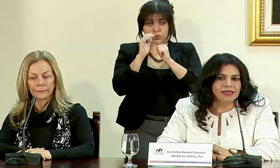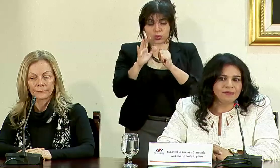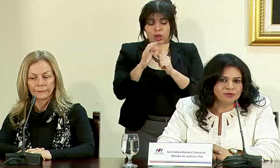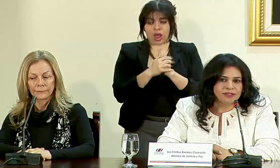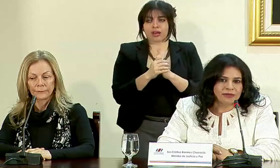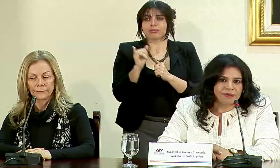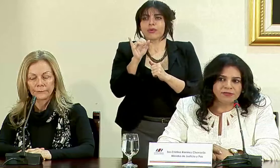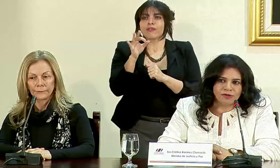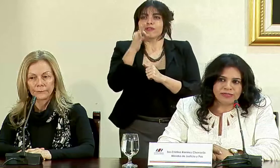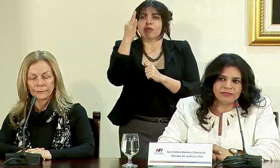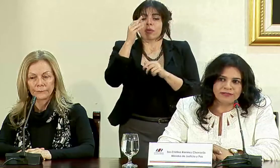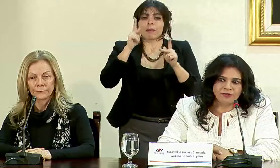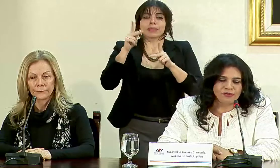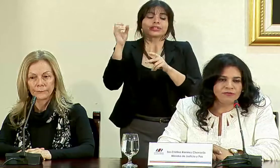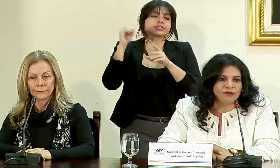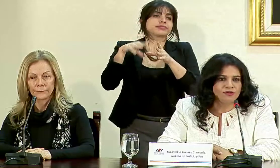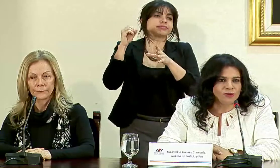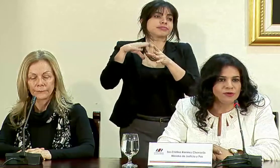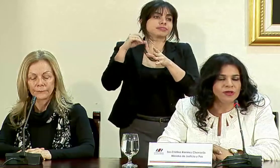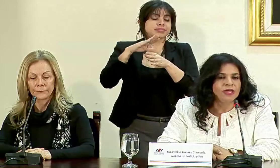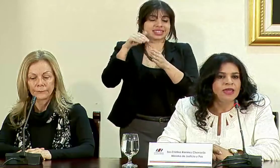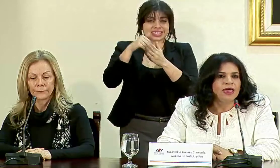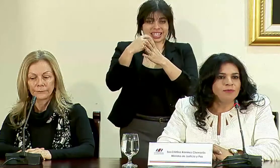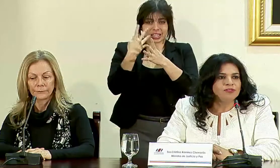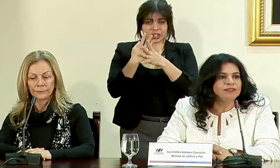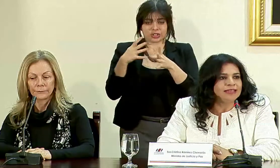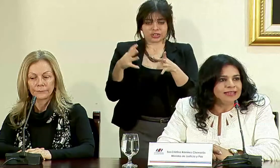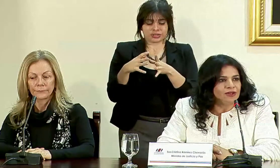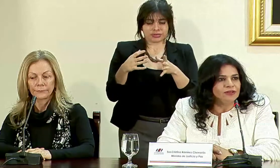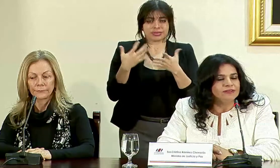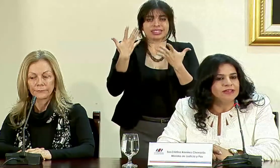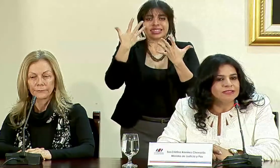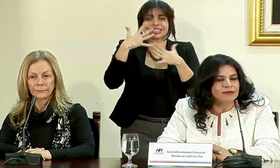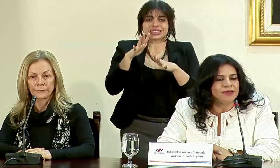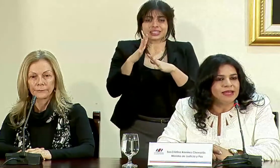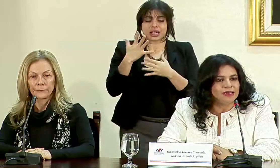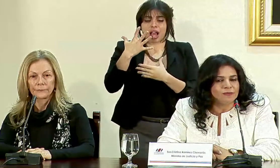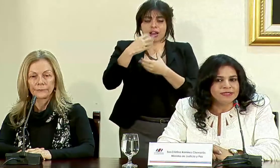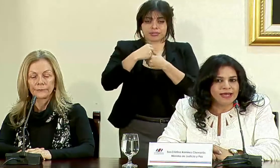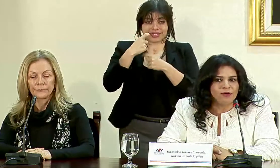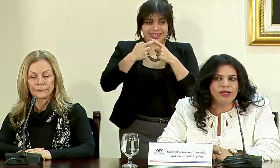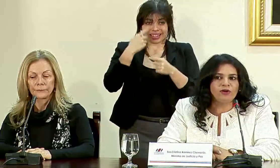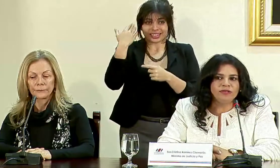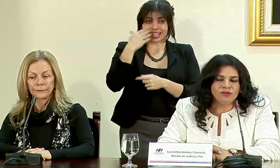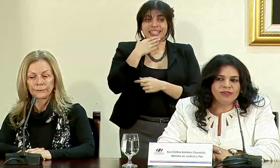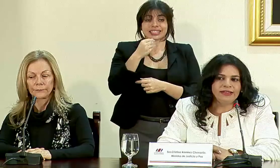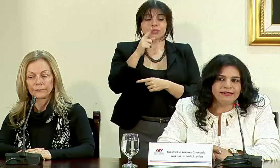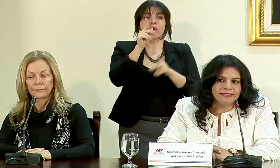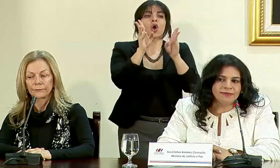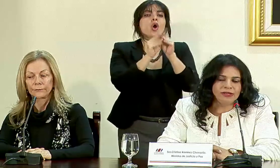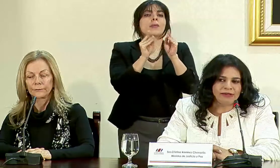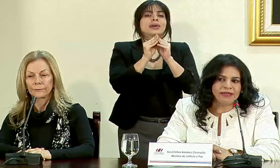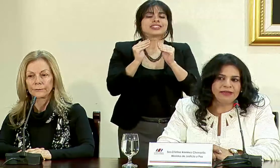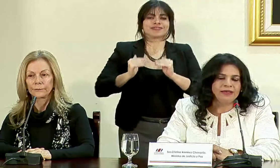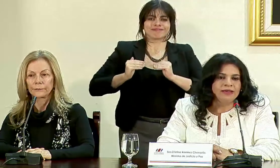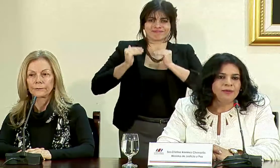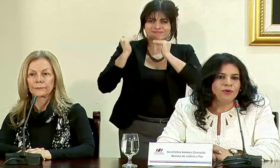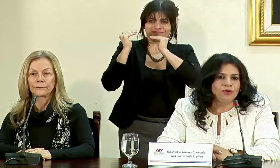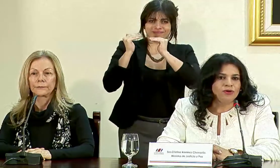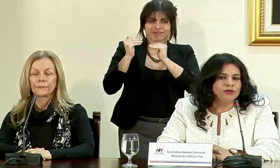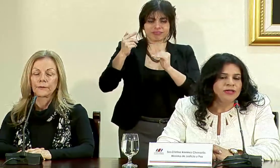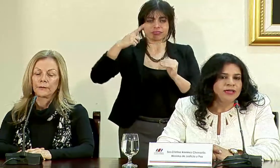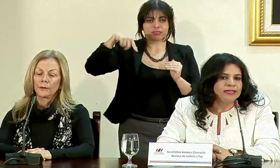a manera de depositar personas en centros de reclusión hemos integrado desde diciembre del año pasado una comisión de altísimo nivel